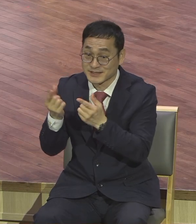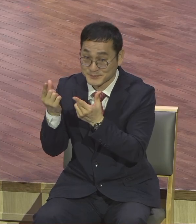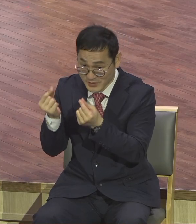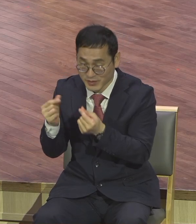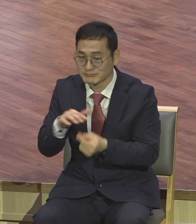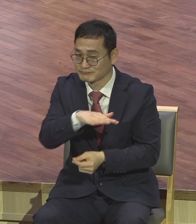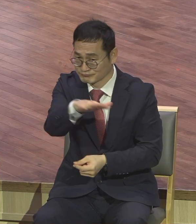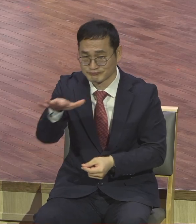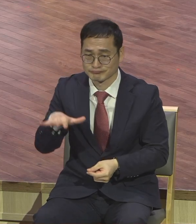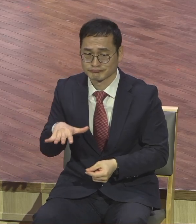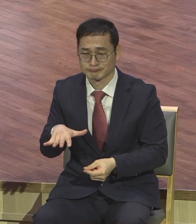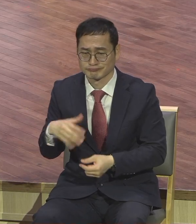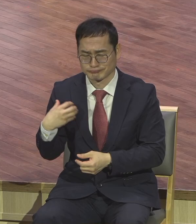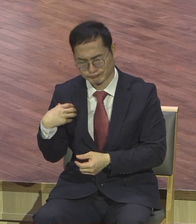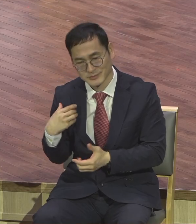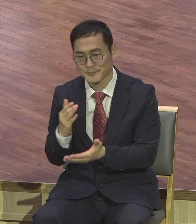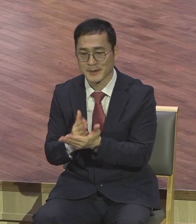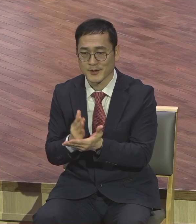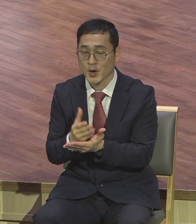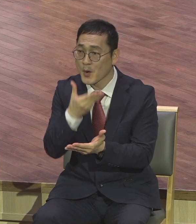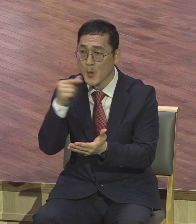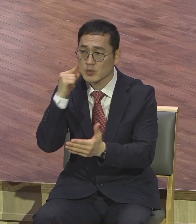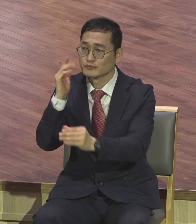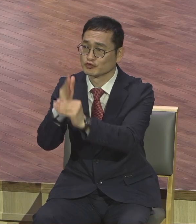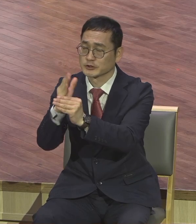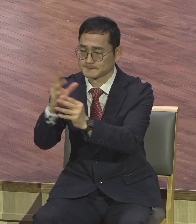이 절대성 제 창조의 제